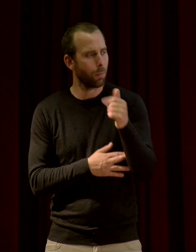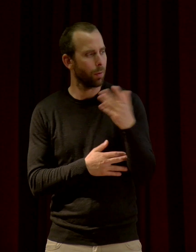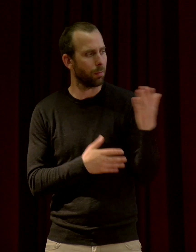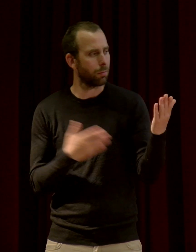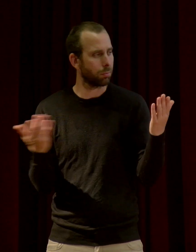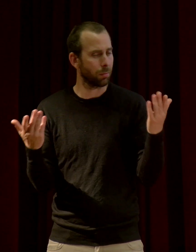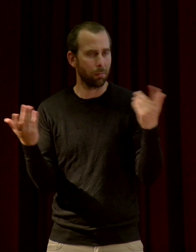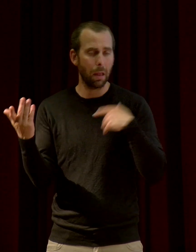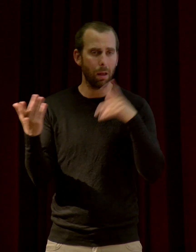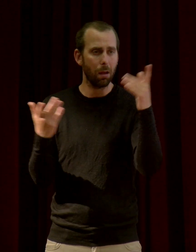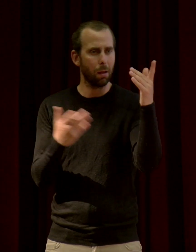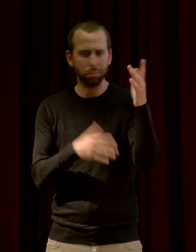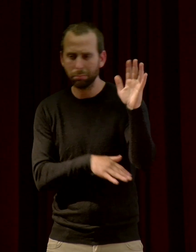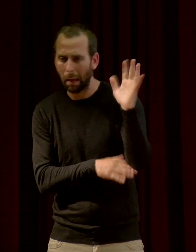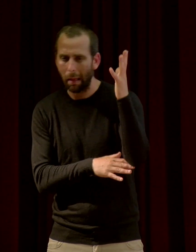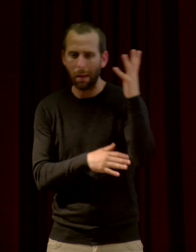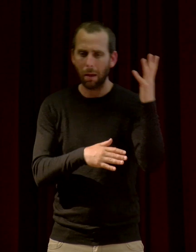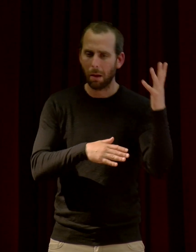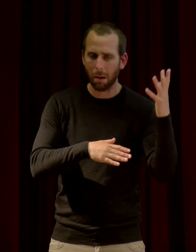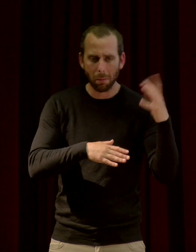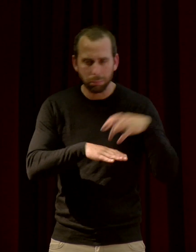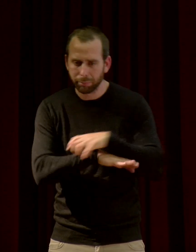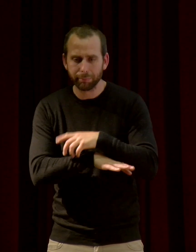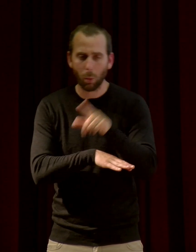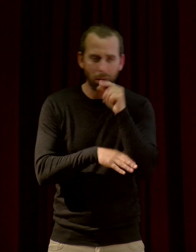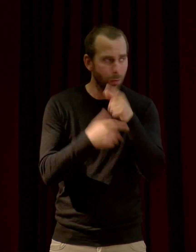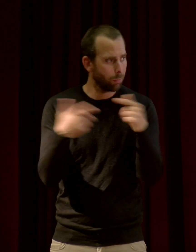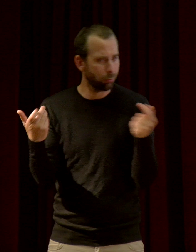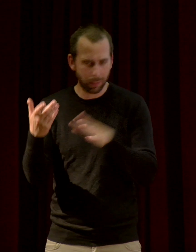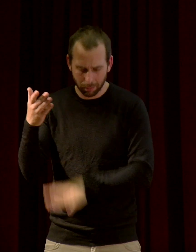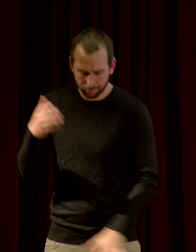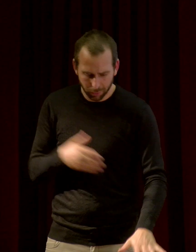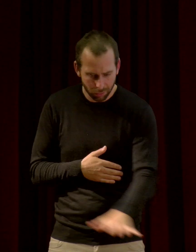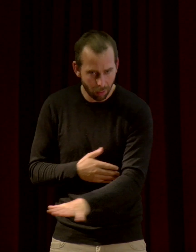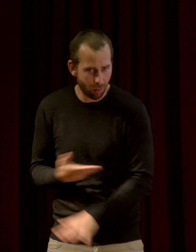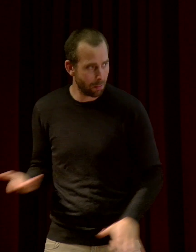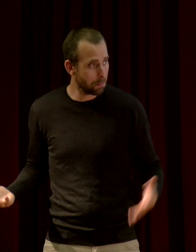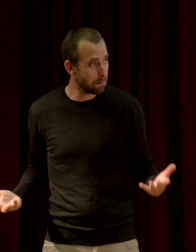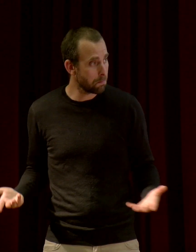sol. Qu-ce qu'il en est de l'écoute du sol, des éléments qui vivent, entités qui y vivent ?